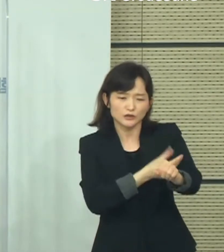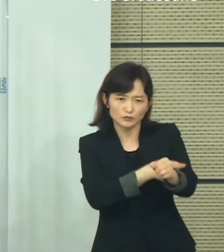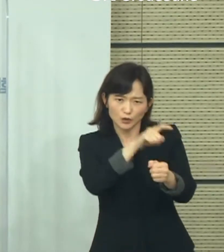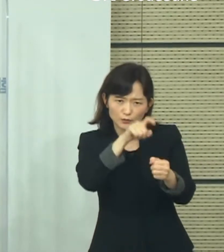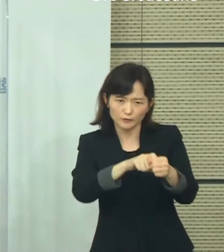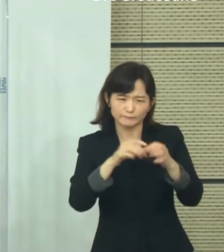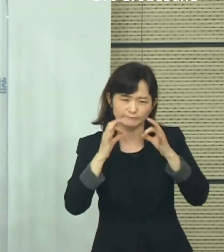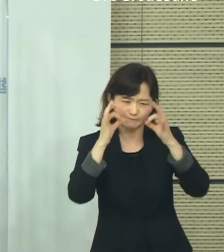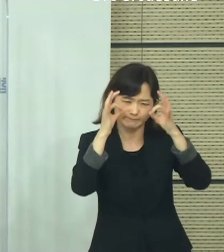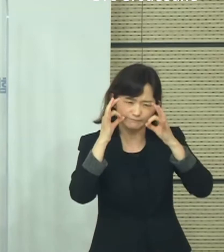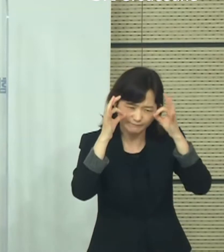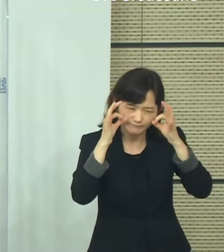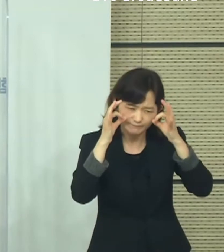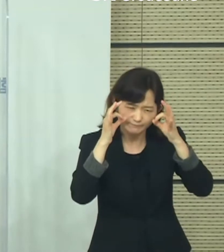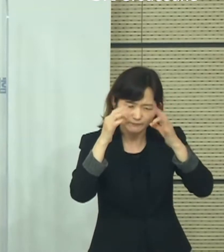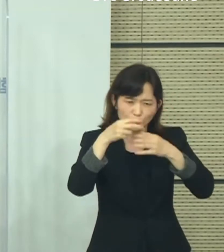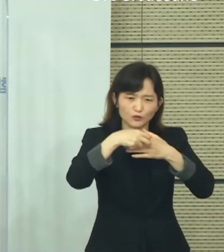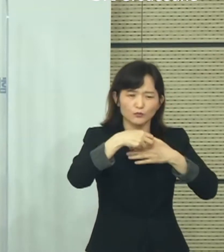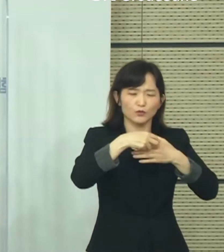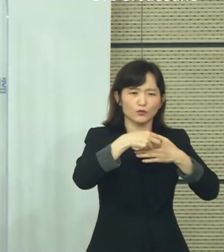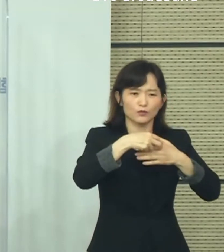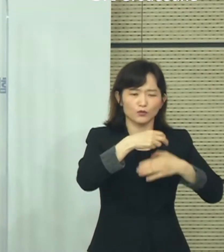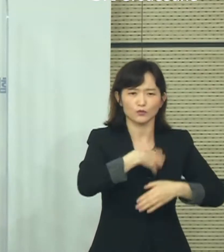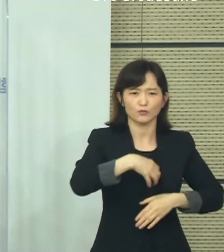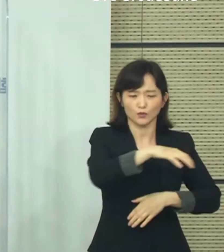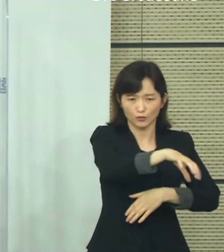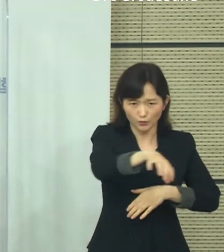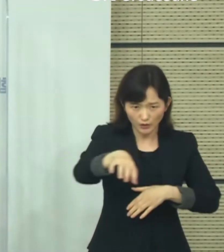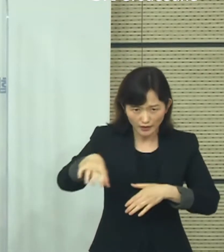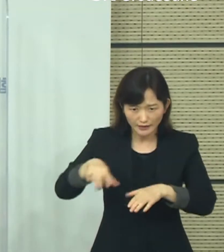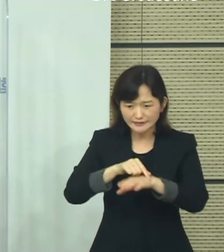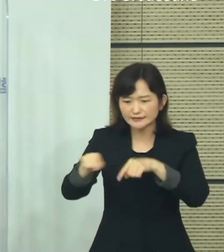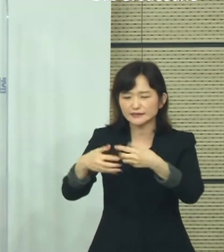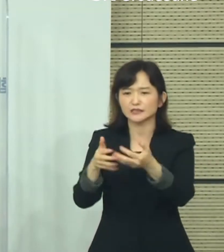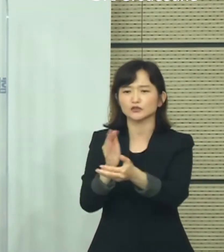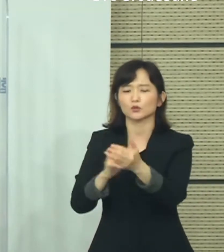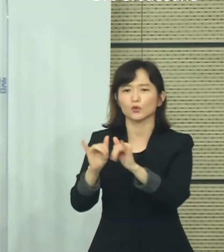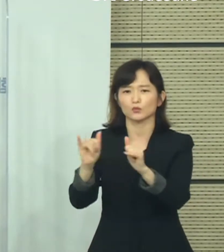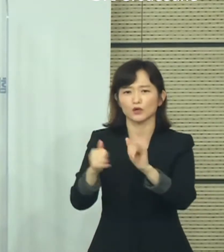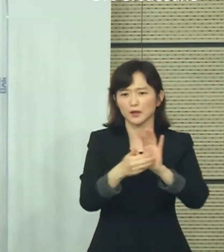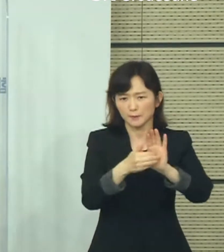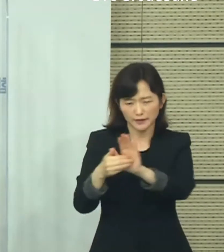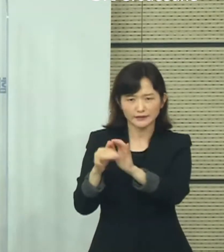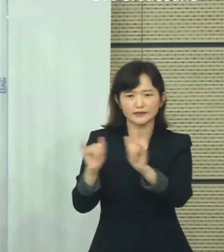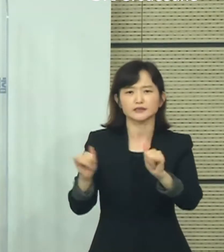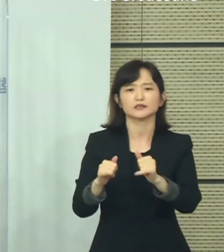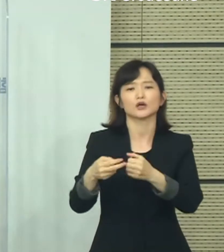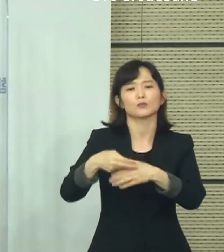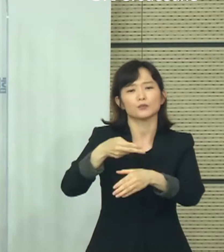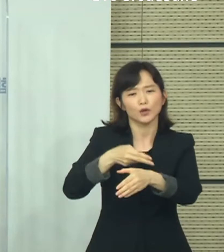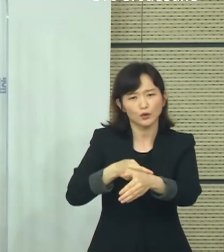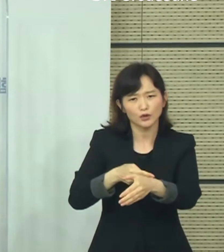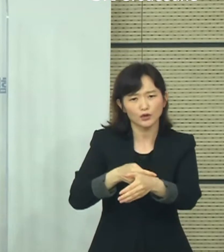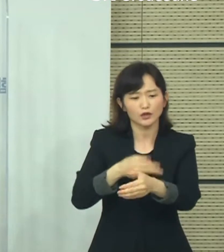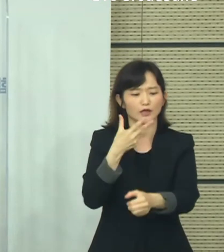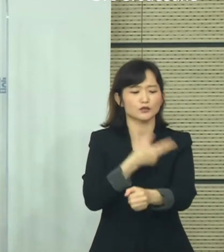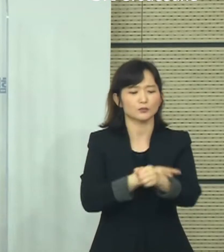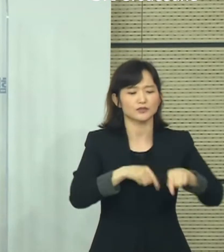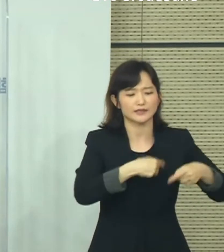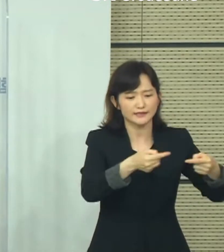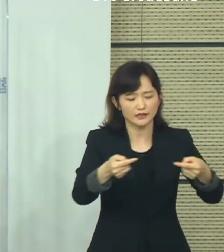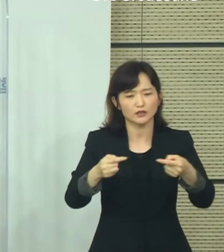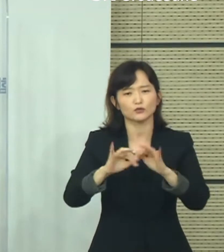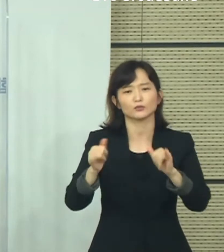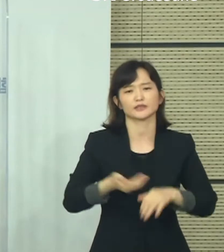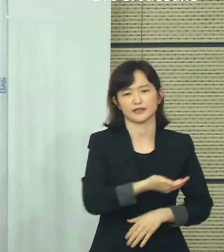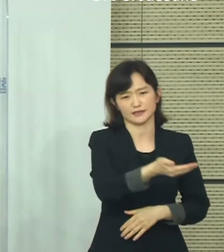최선을 다하고 계신 보건소 종사자, 지자체 공무원, 방역요원, 의료진들 그리고 접종에 참여해 주신 국민